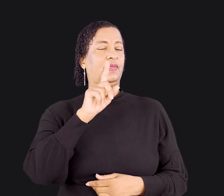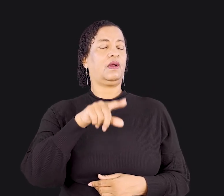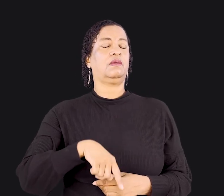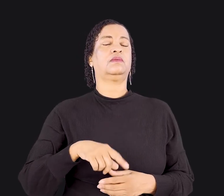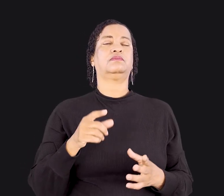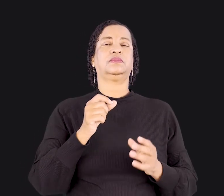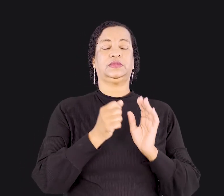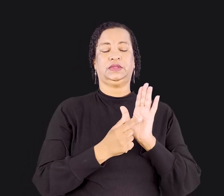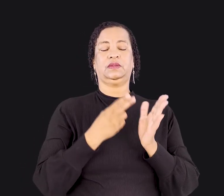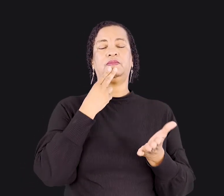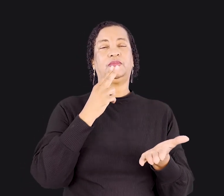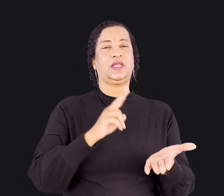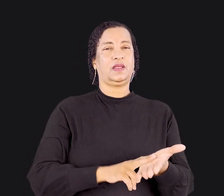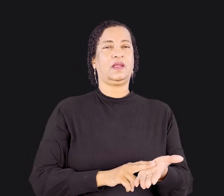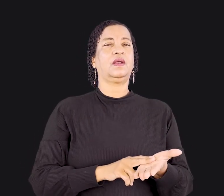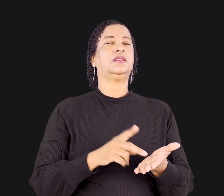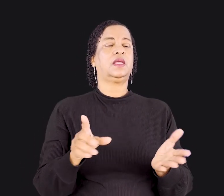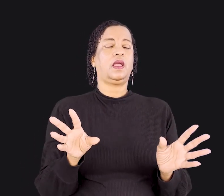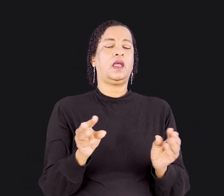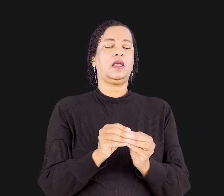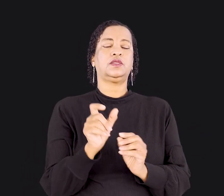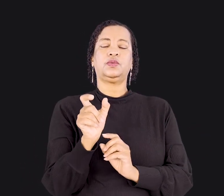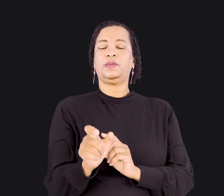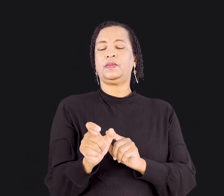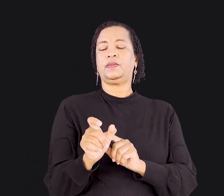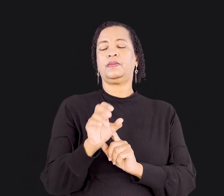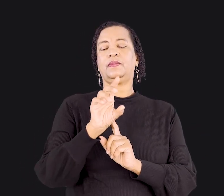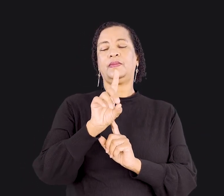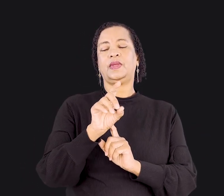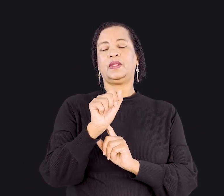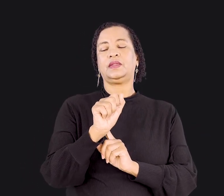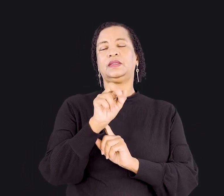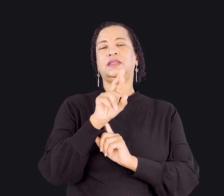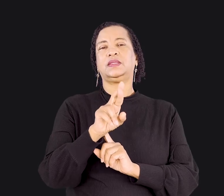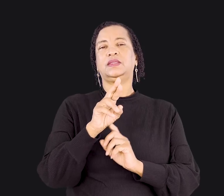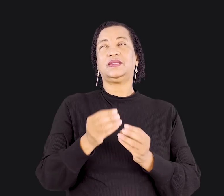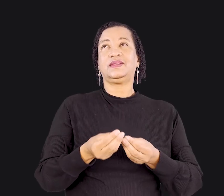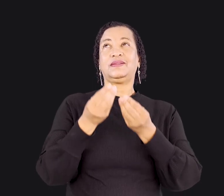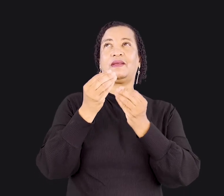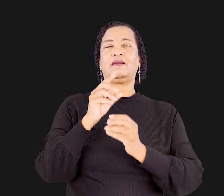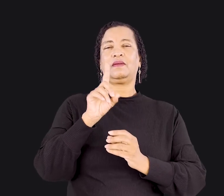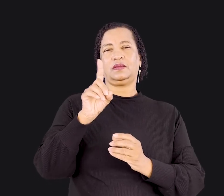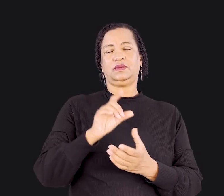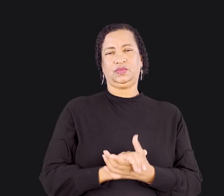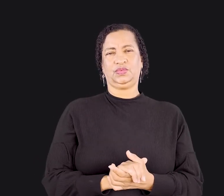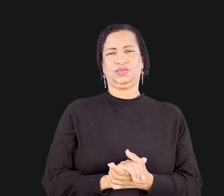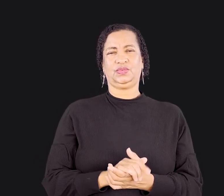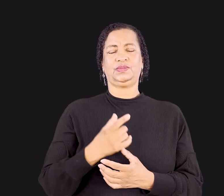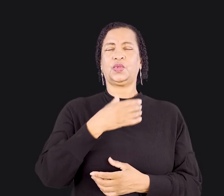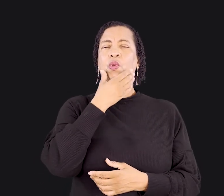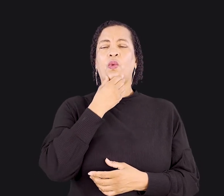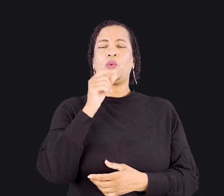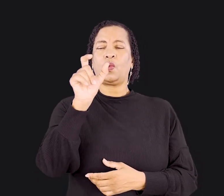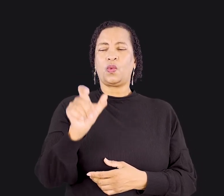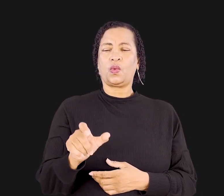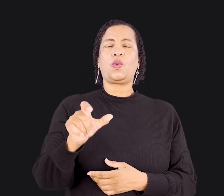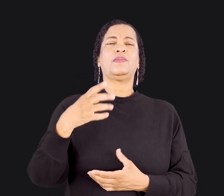resumida pela palavra dar. Dar a Deus. Dar para que aquele homem seja salvo.